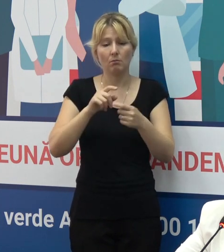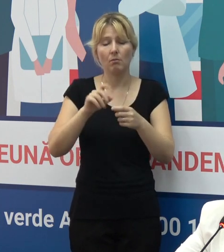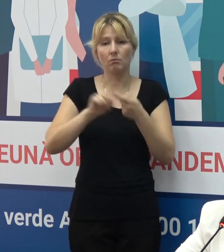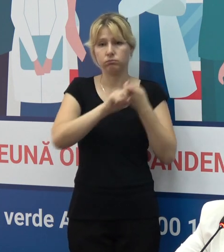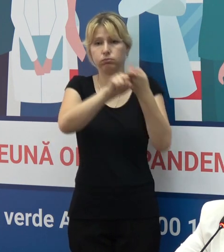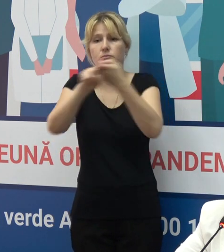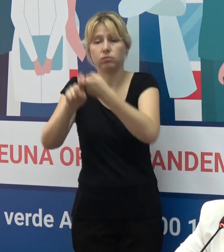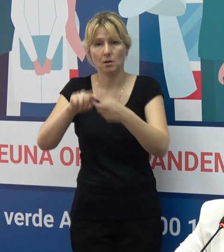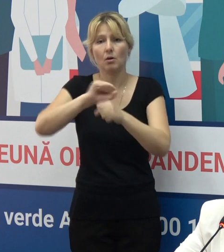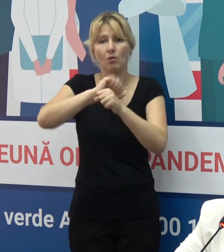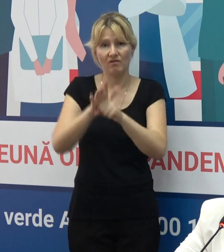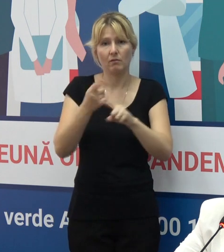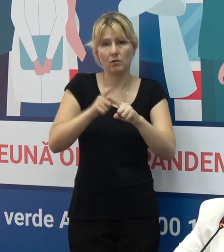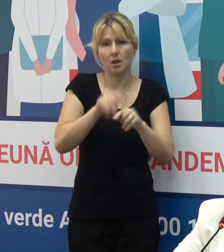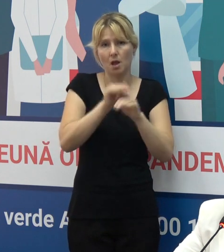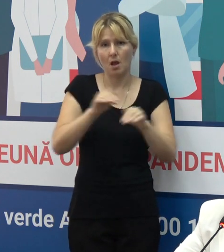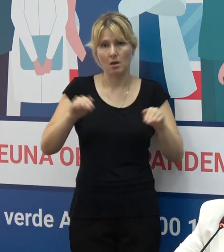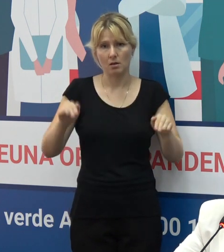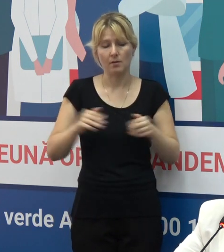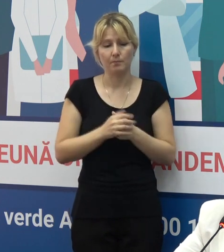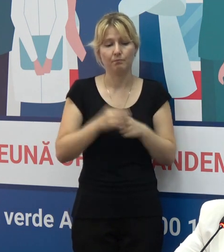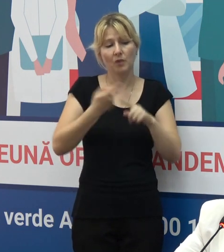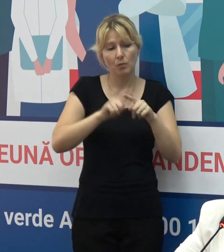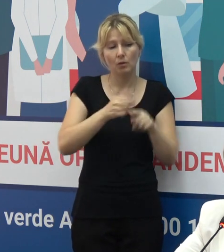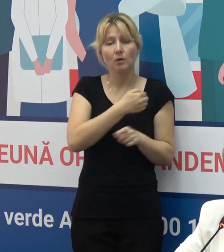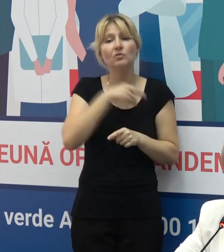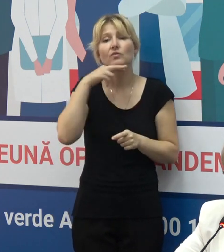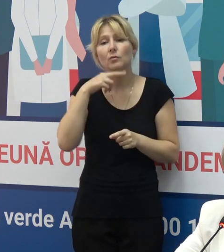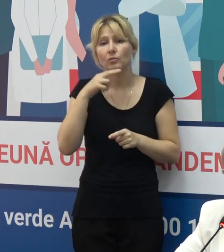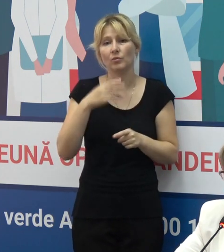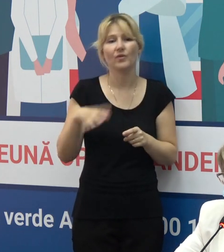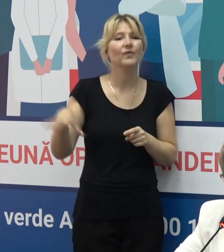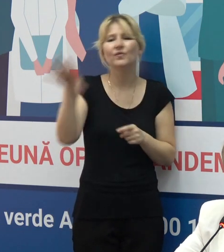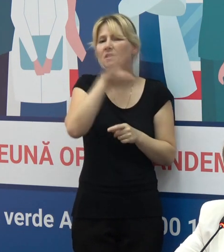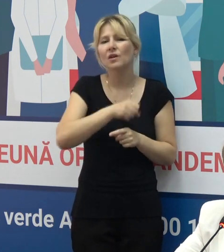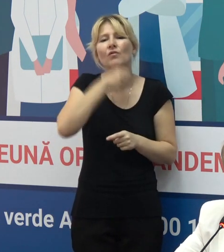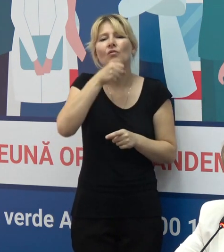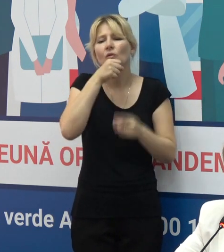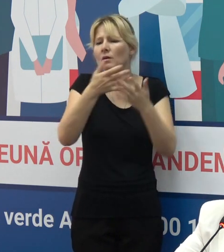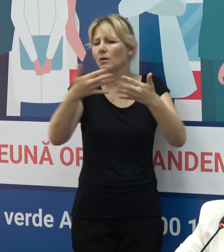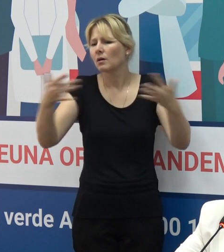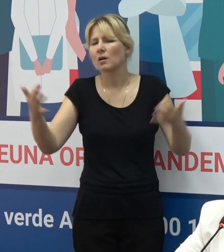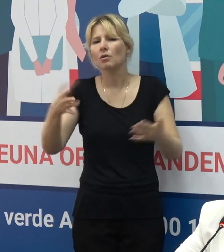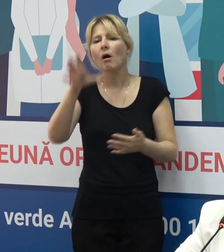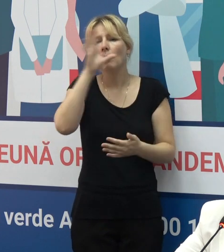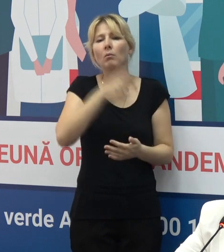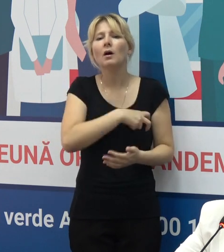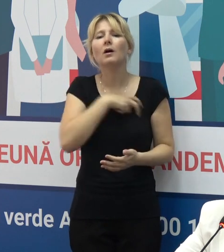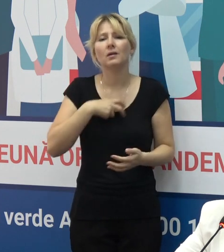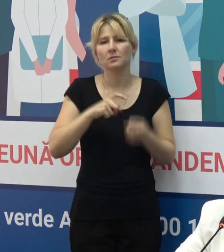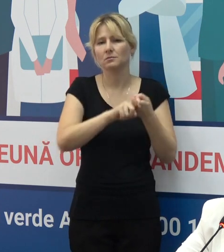sunt copii. De aici atenționez toate grupurile de vârstă care sunt eligibile pentru